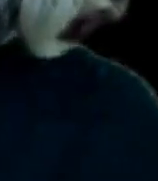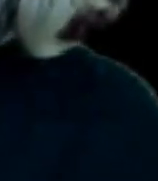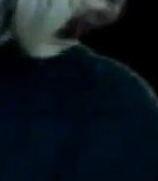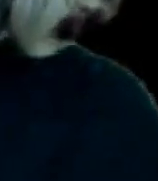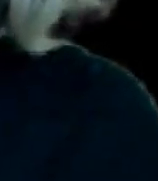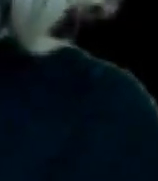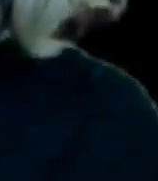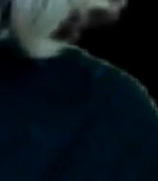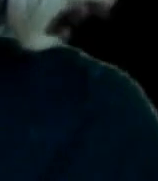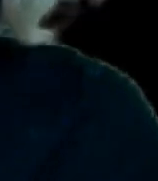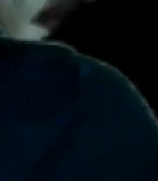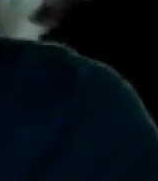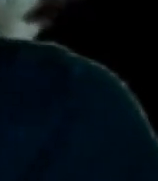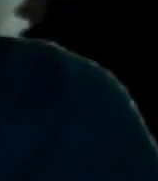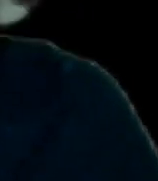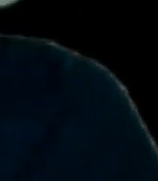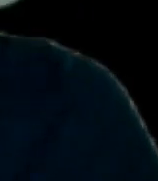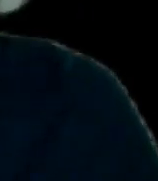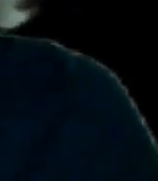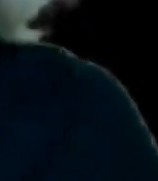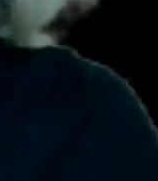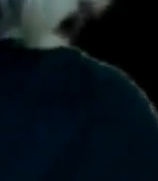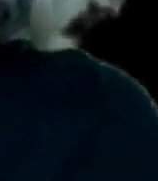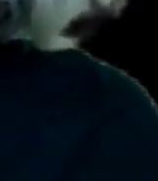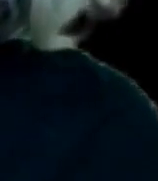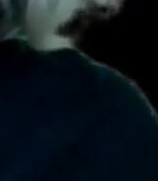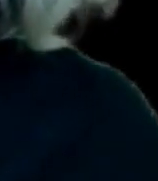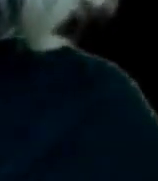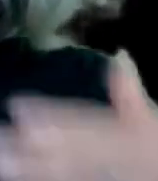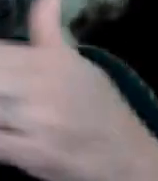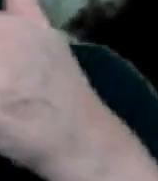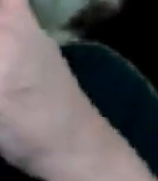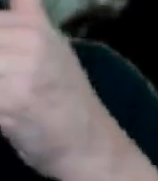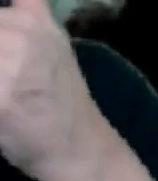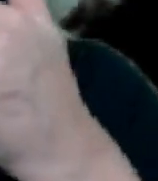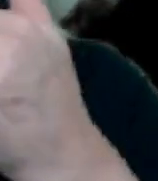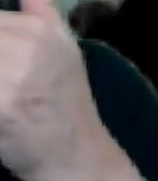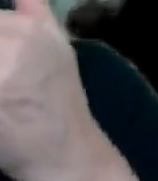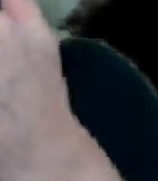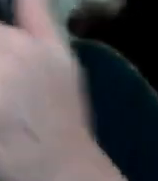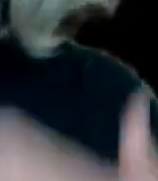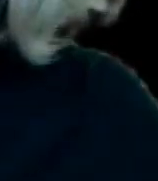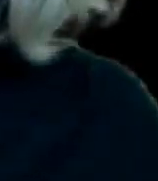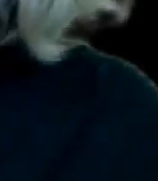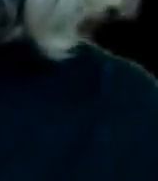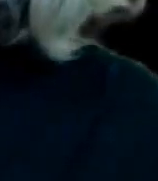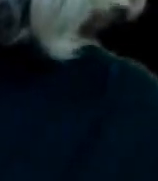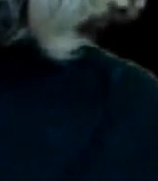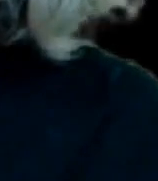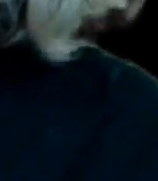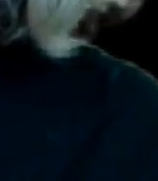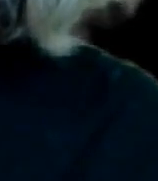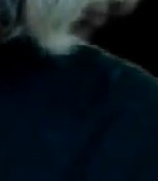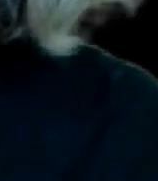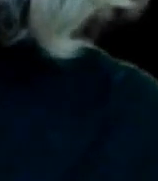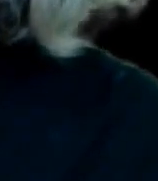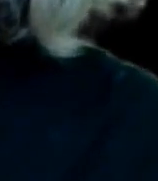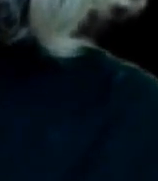horas y que, perdón por la redundancia La ha dicho el señor presidente en varias ocasiones